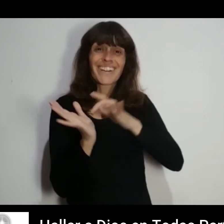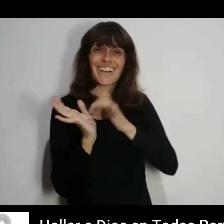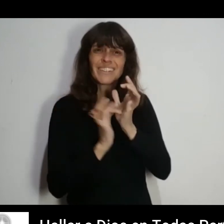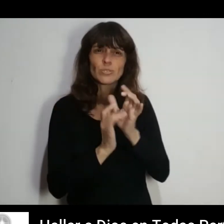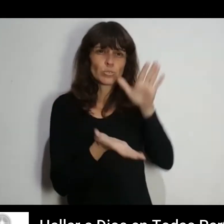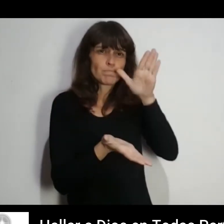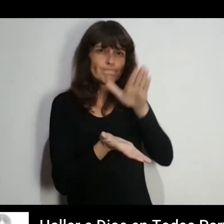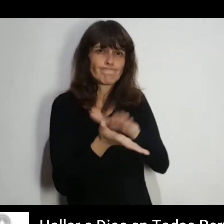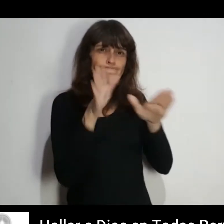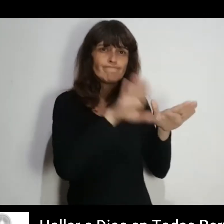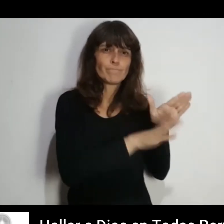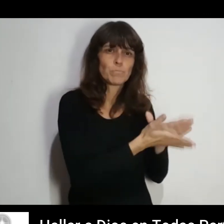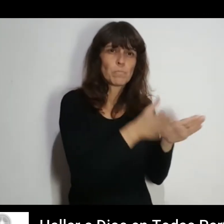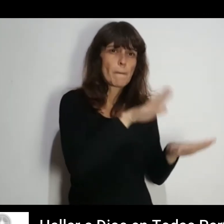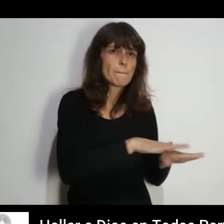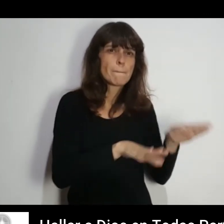sus pies por última vez